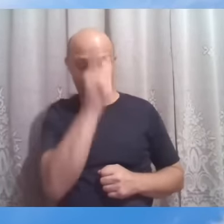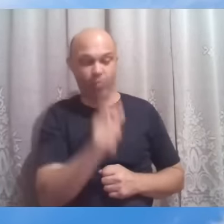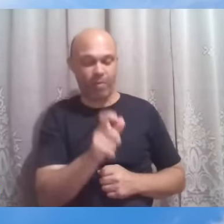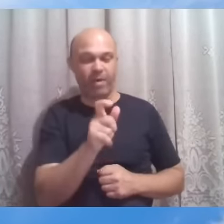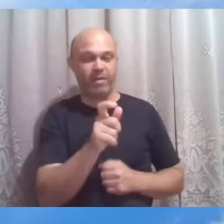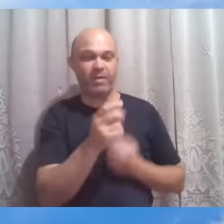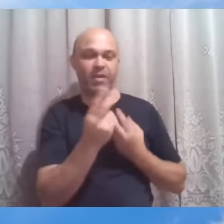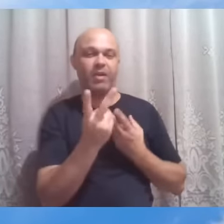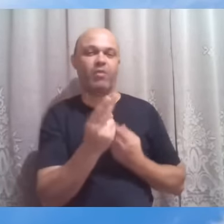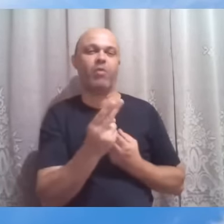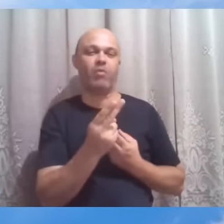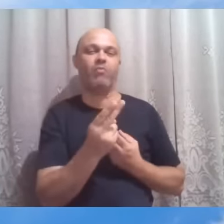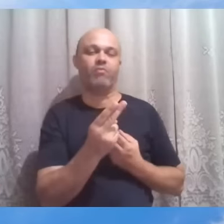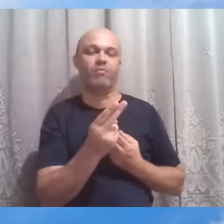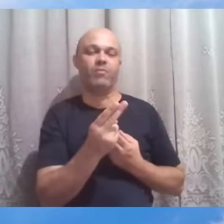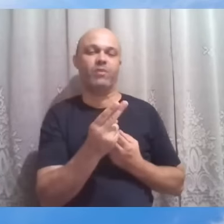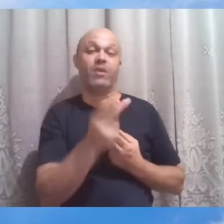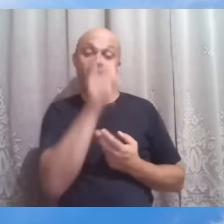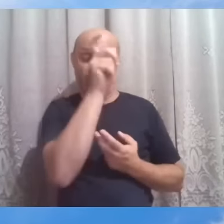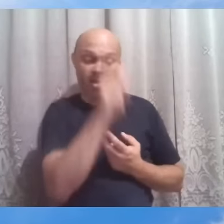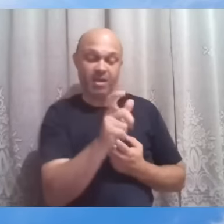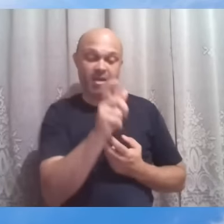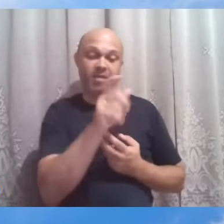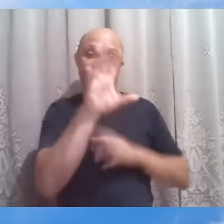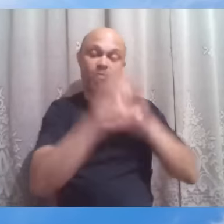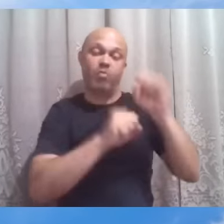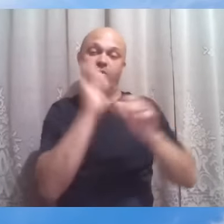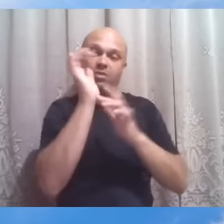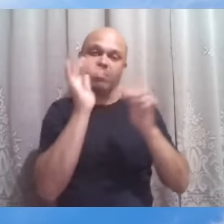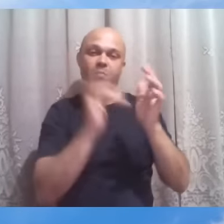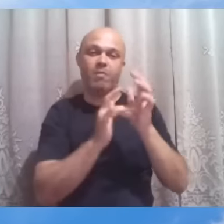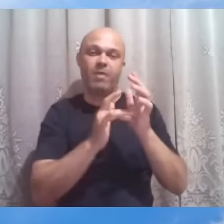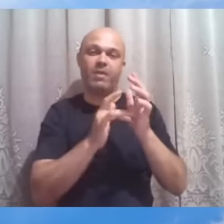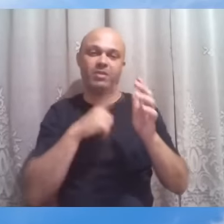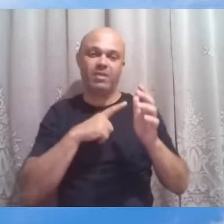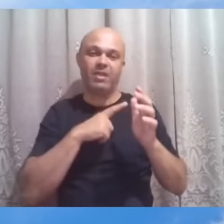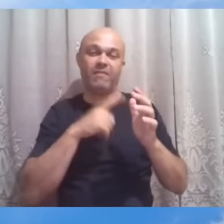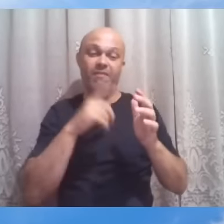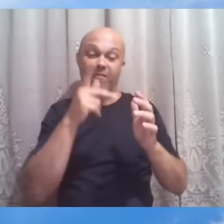Entre o que busca o mestre e o mestre há uma multidão.